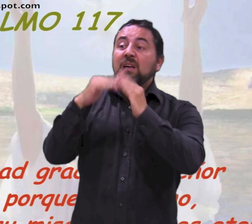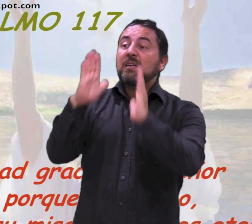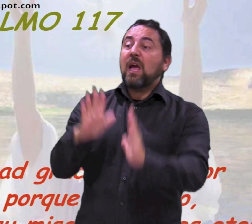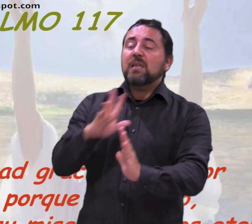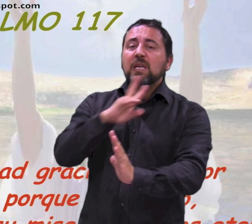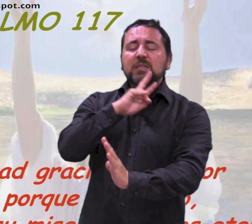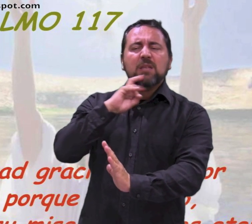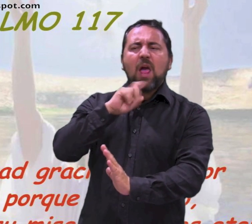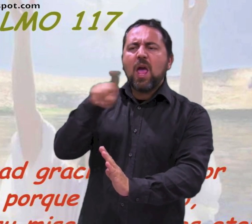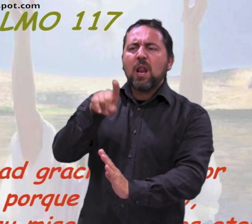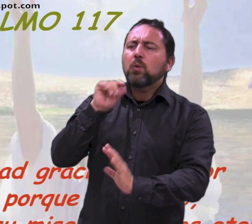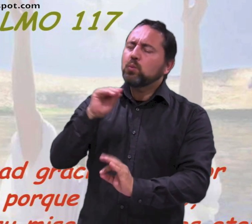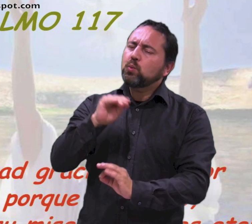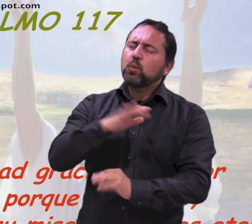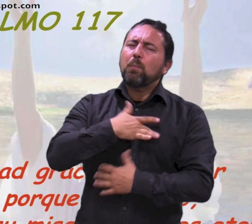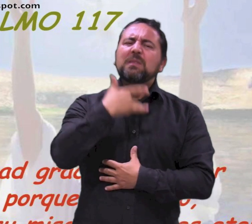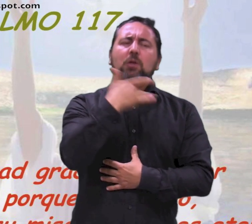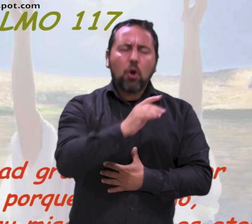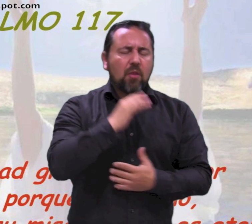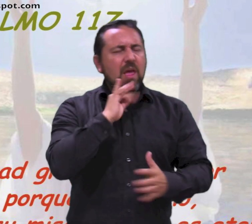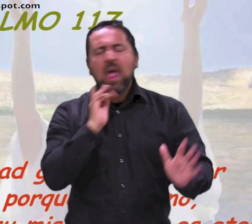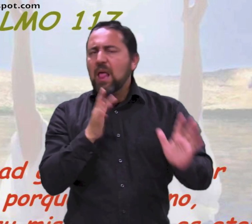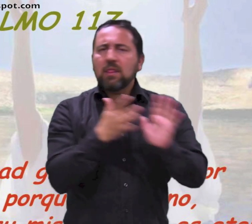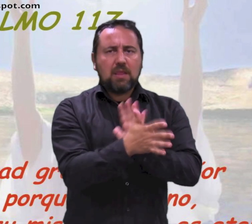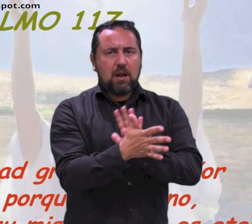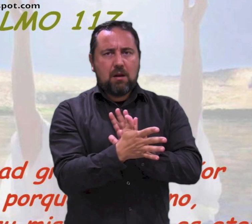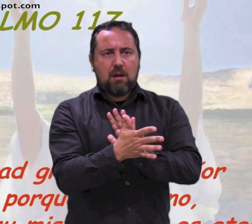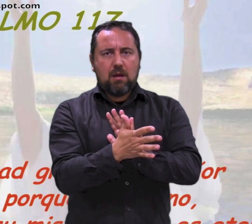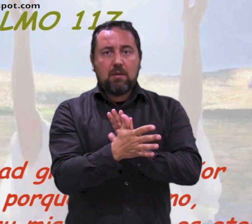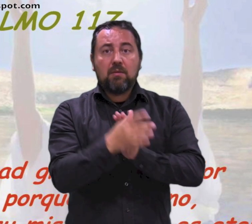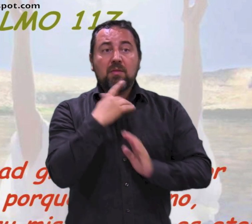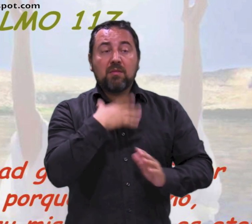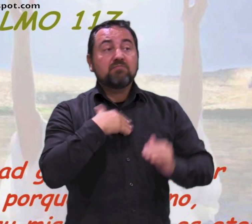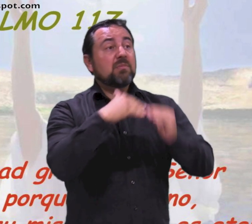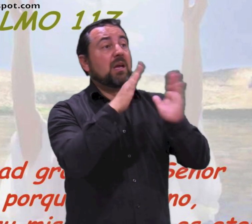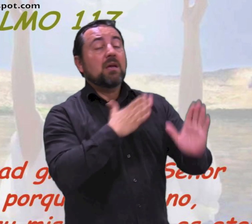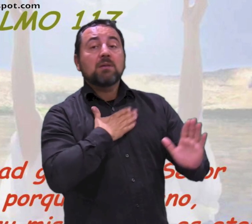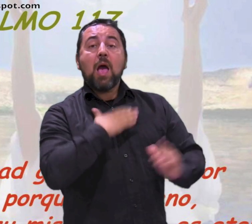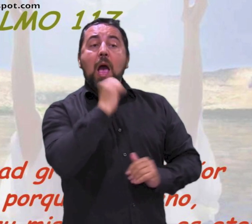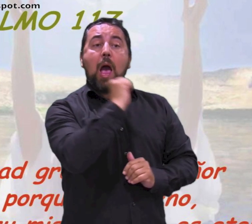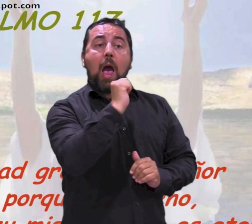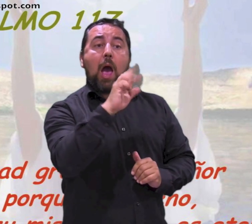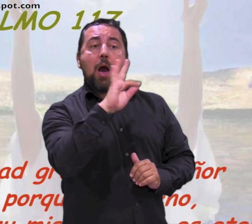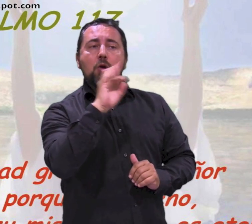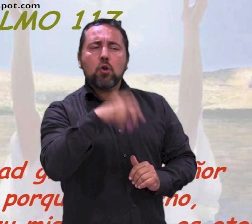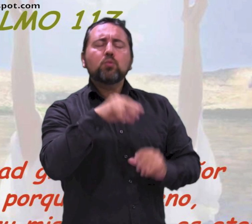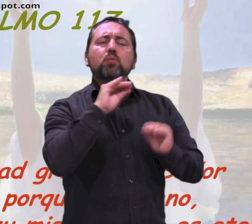Diga la casa de Israel. Eterna es su misericordia. Diga la casa de Aarón.